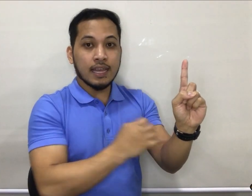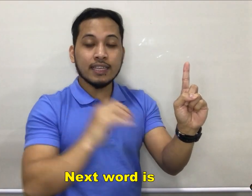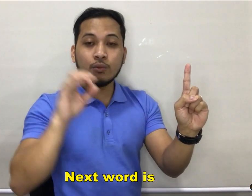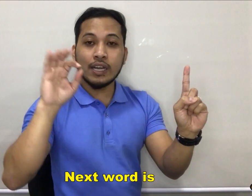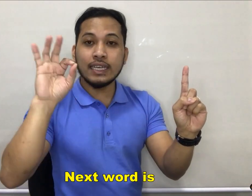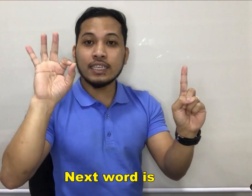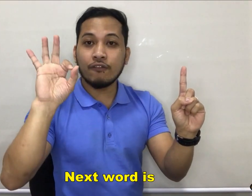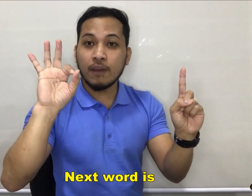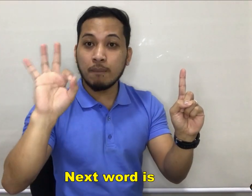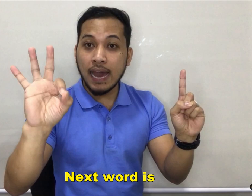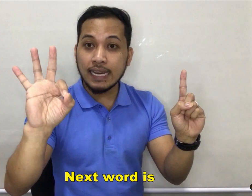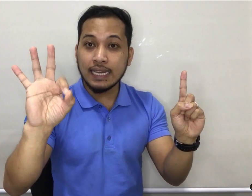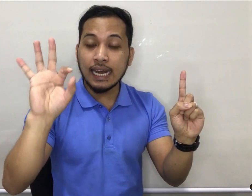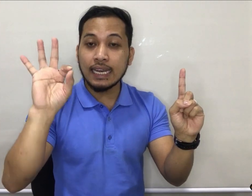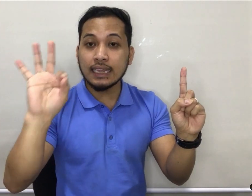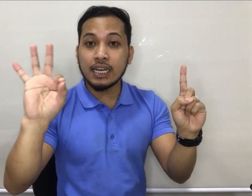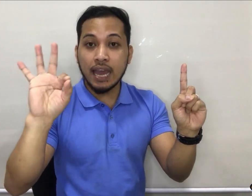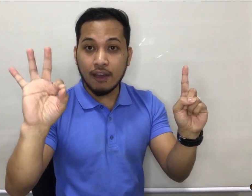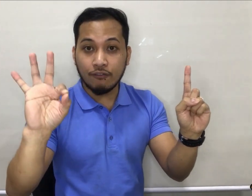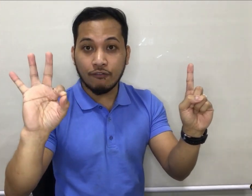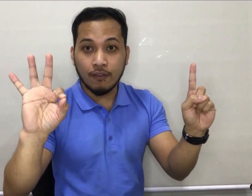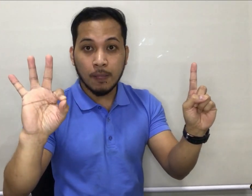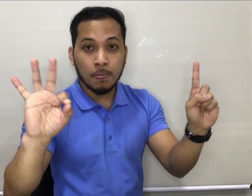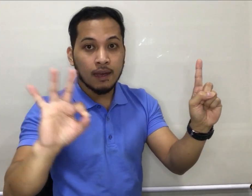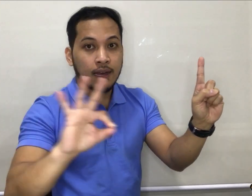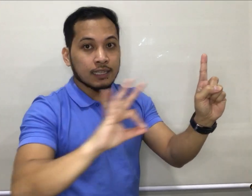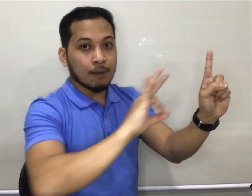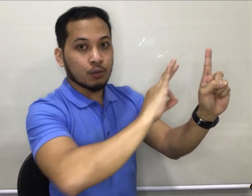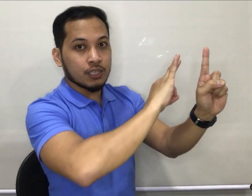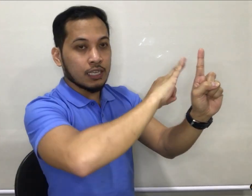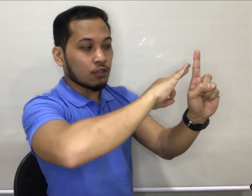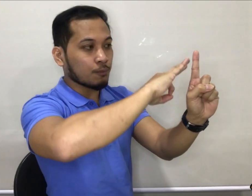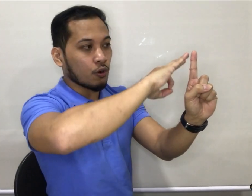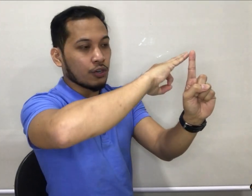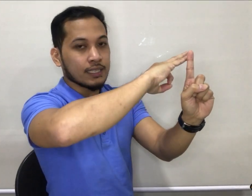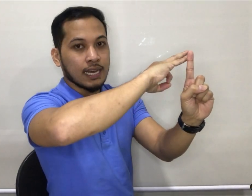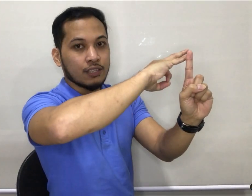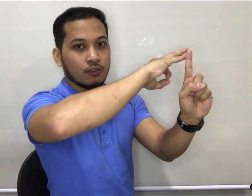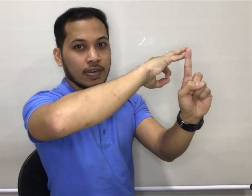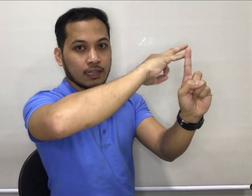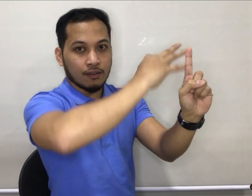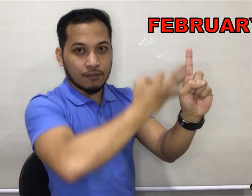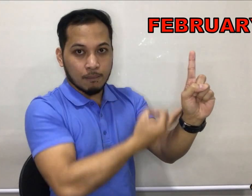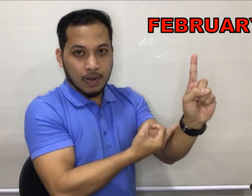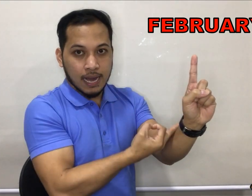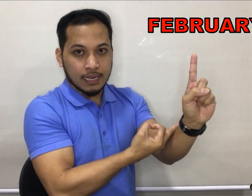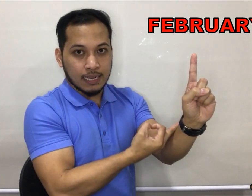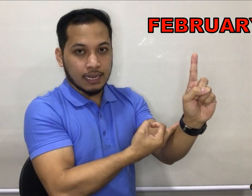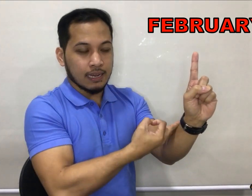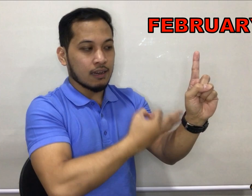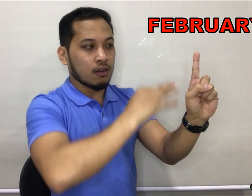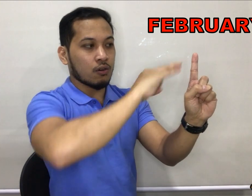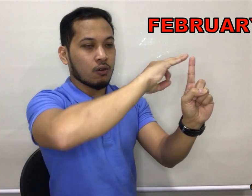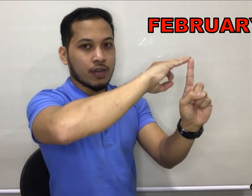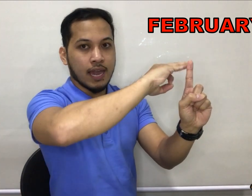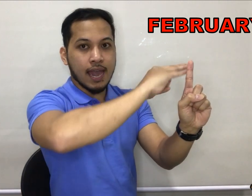Next word is February. Naka letter F. Tapos dito po, islide nyo ulit. February. Okay.